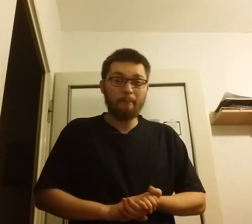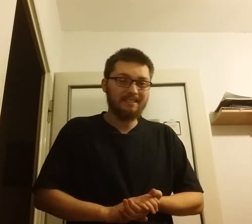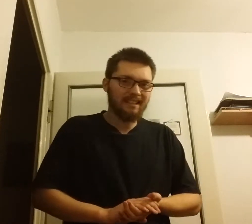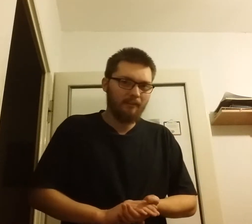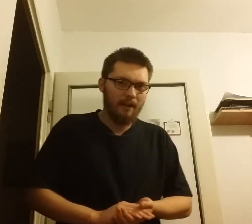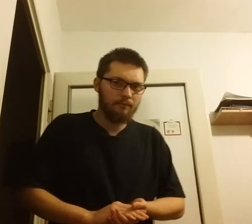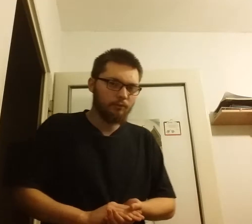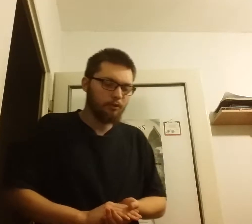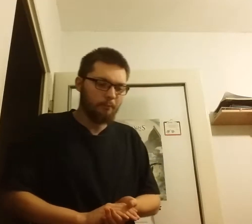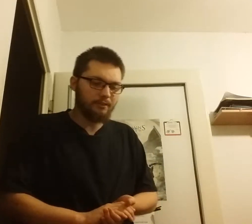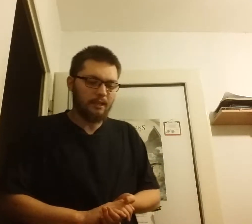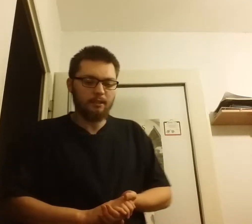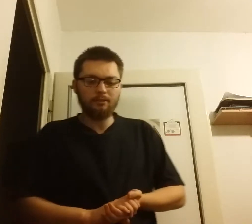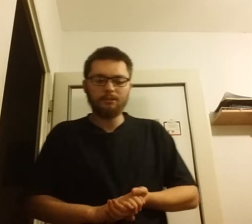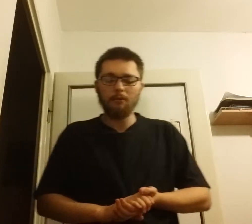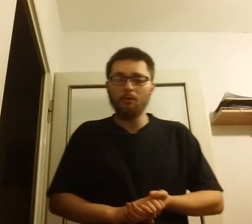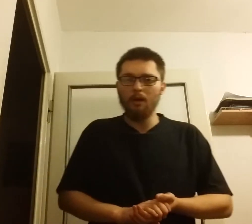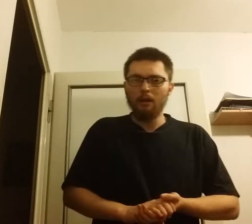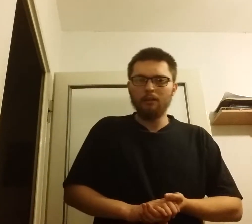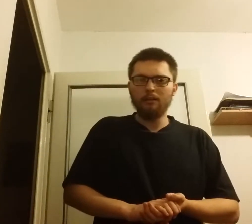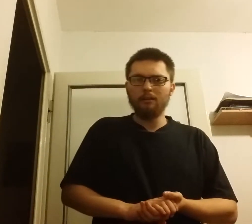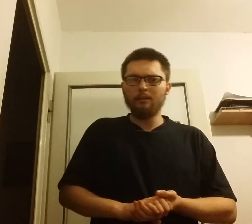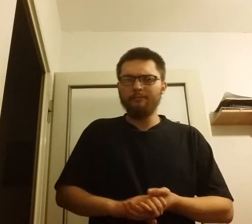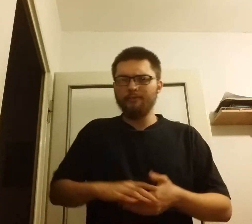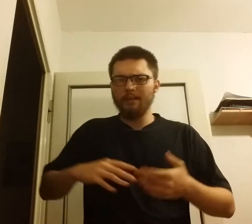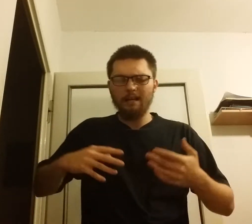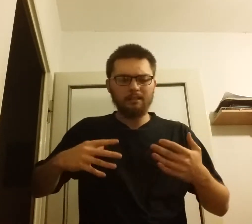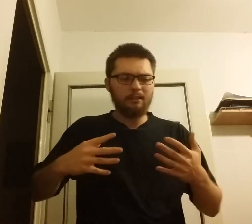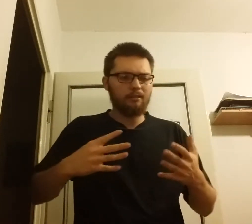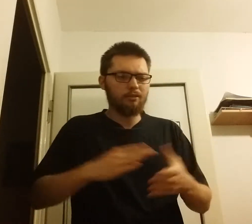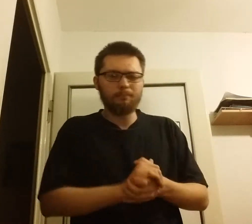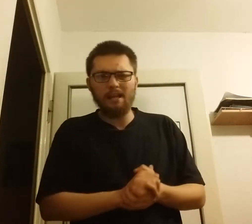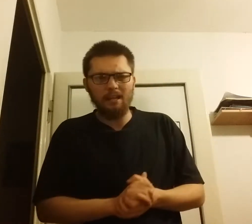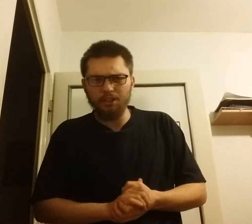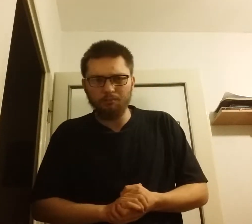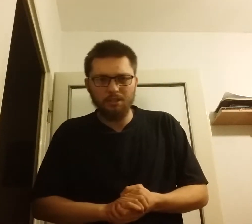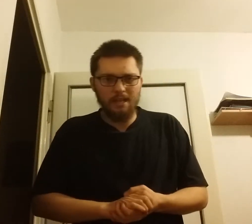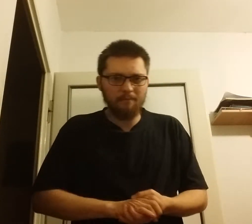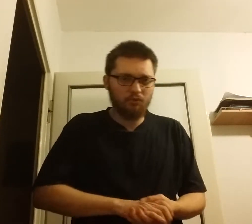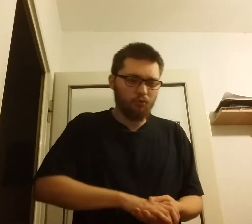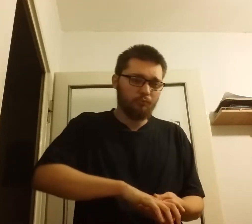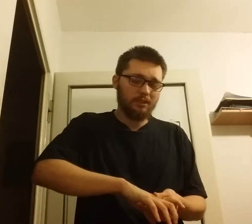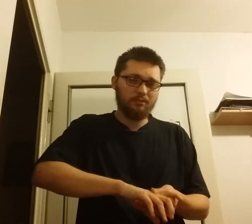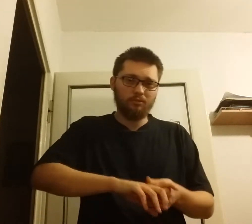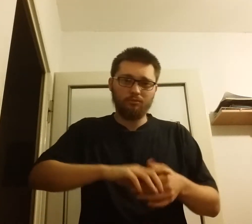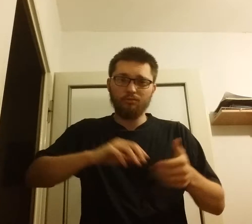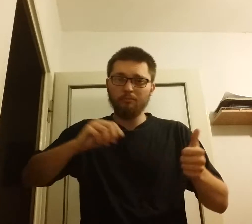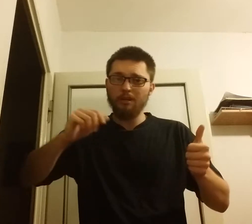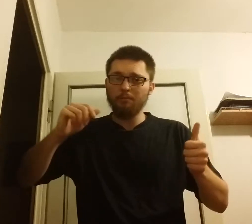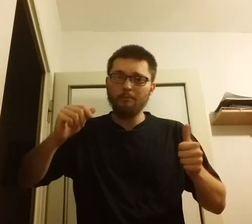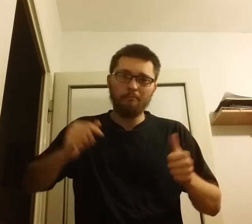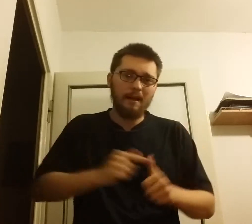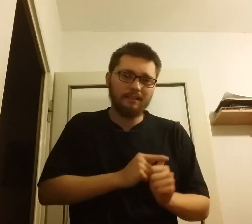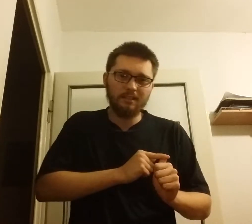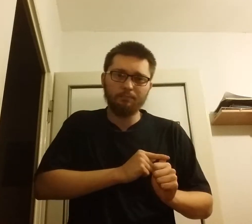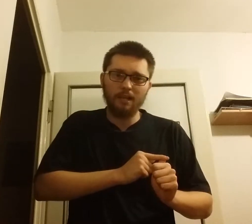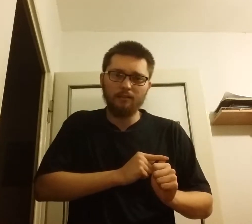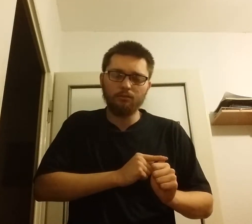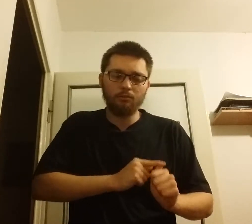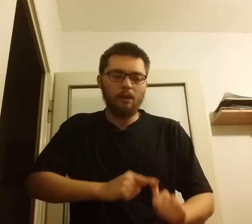bezkrwawo to powstanie zostało wygrane. Rozbrajaliśmy Niemców, przez co dotrzymaliśmy masę sprzętu,